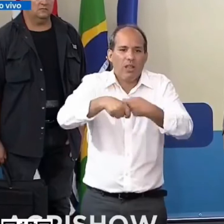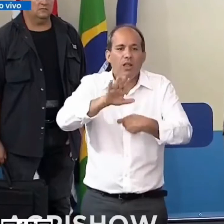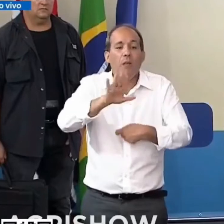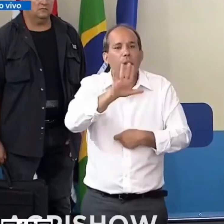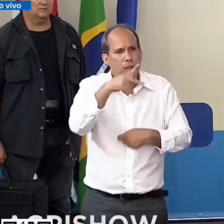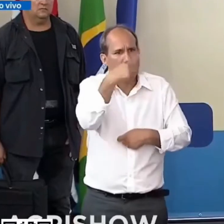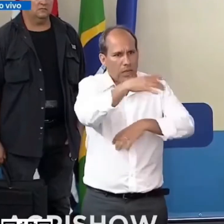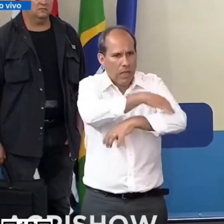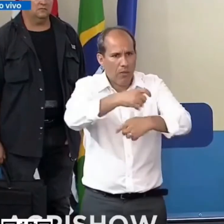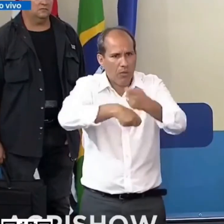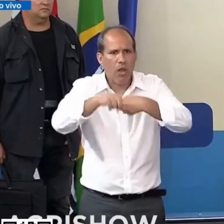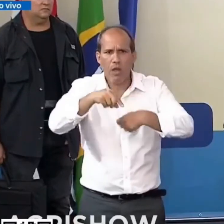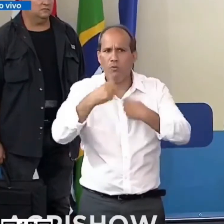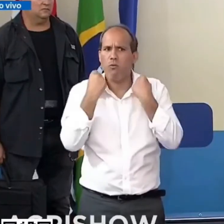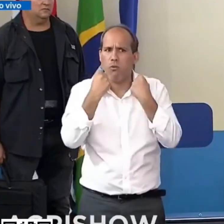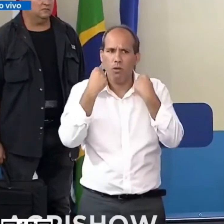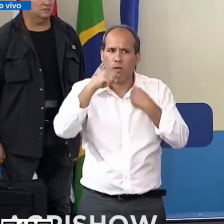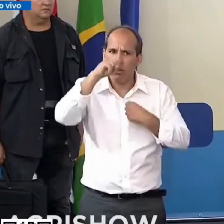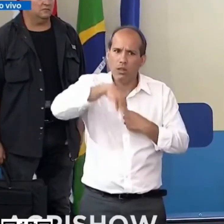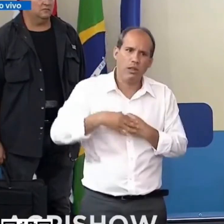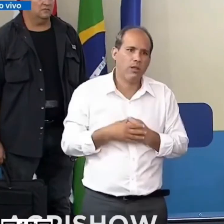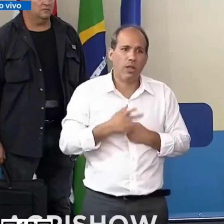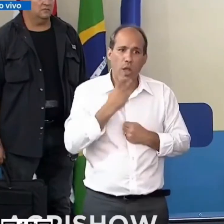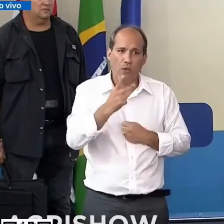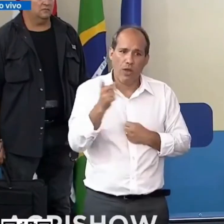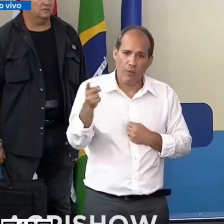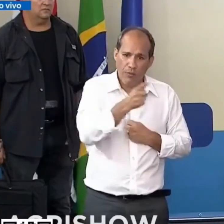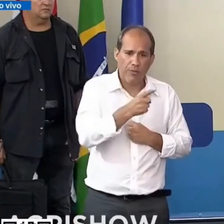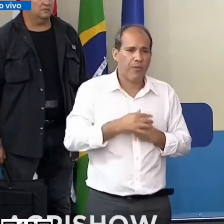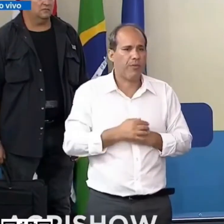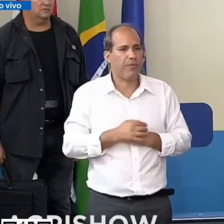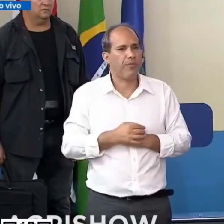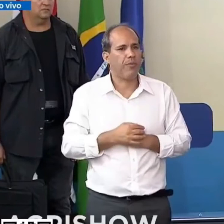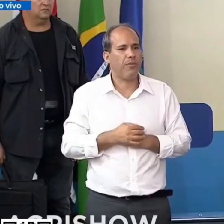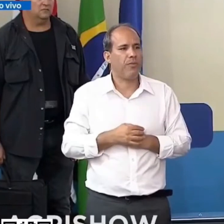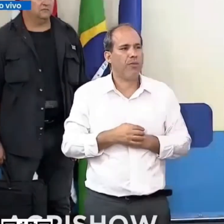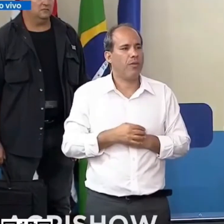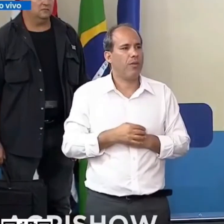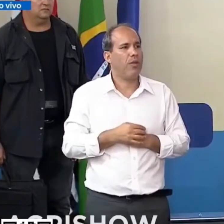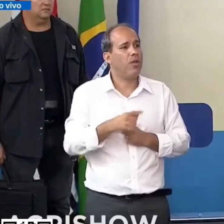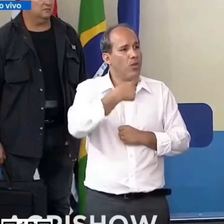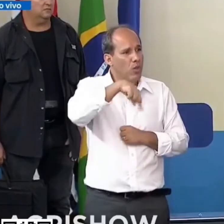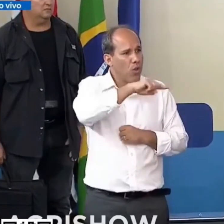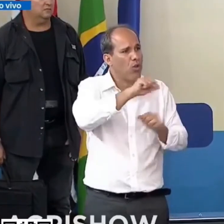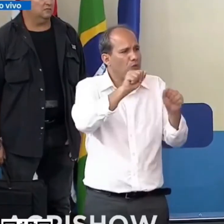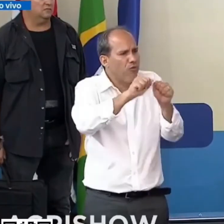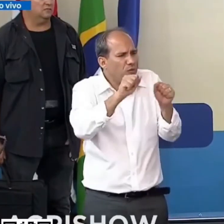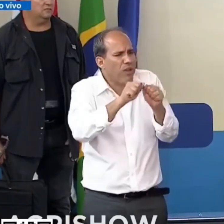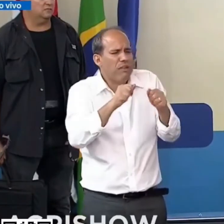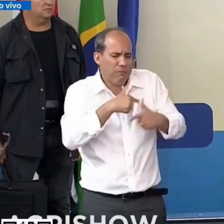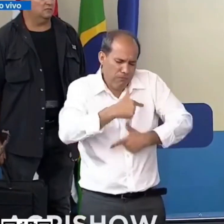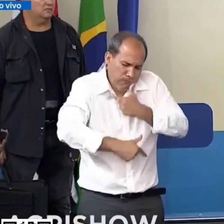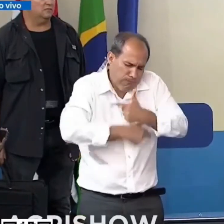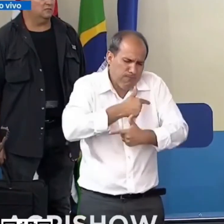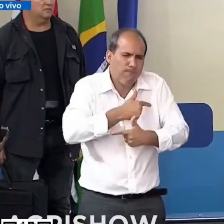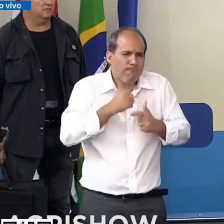que é o agronegócio dizia a vocês que a gente faz o possível